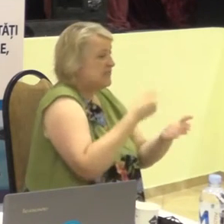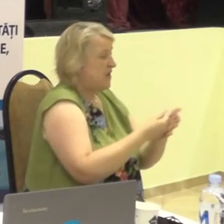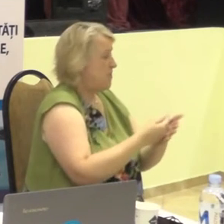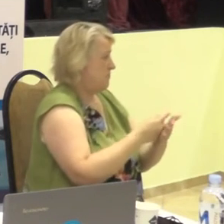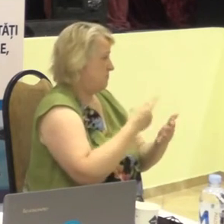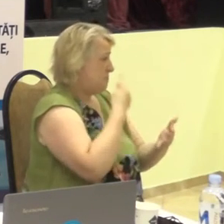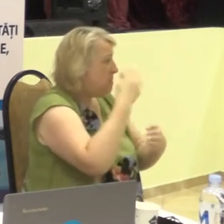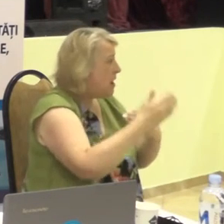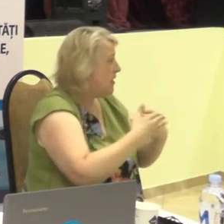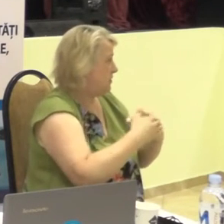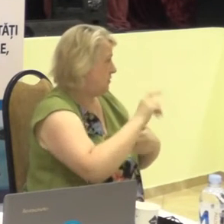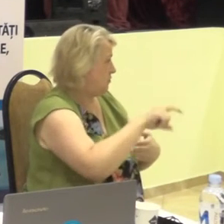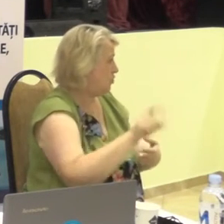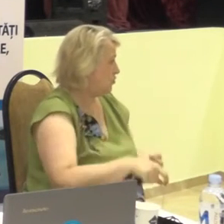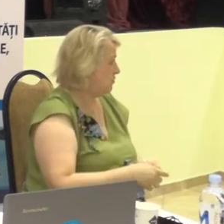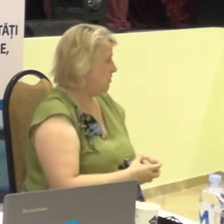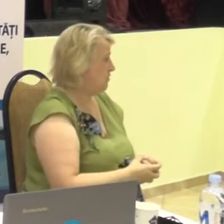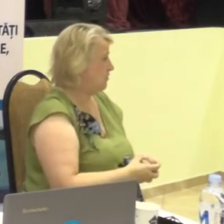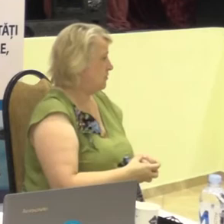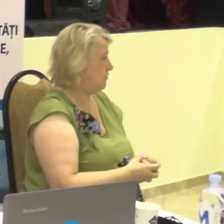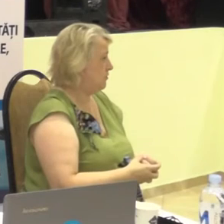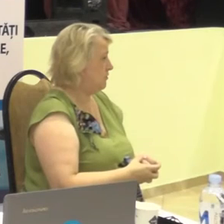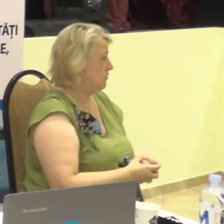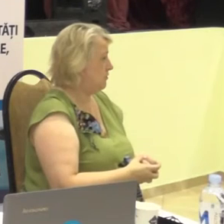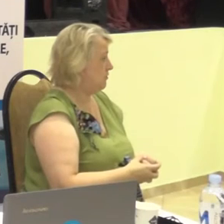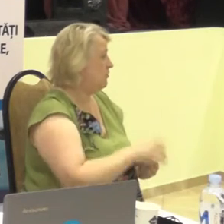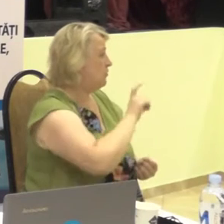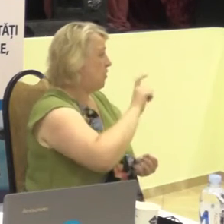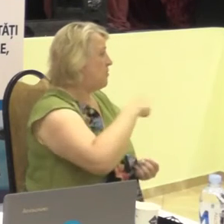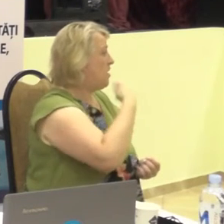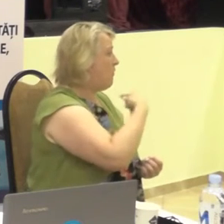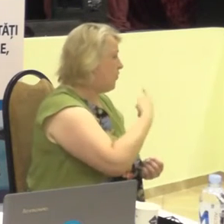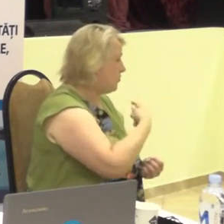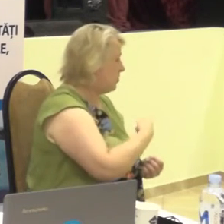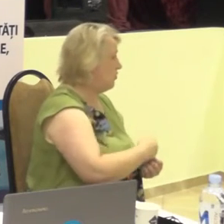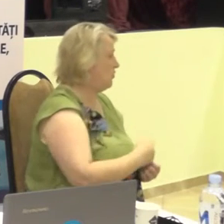cu oamenii vorbitori.